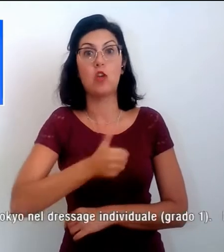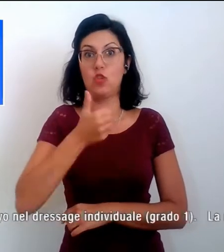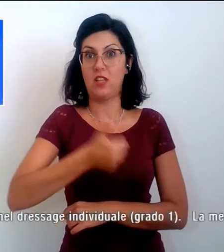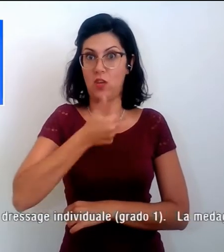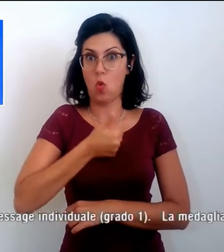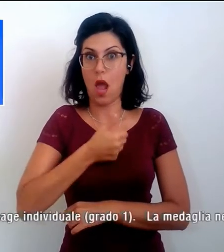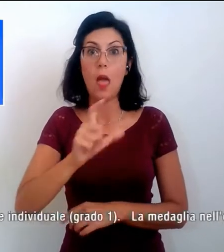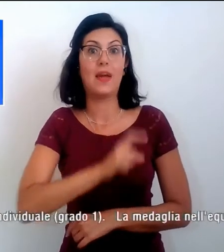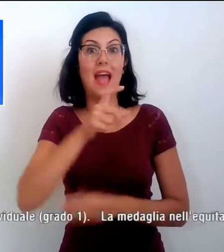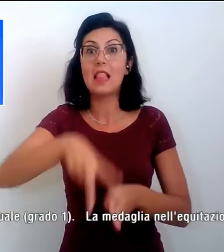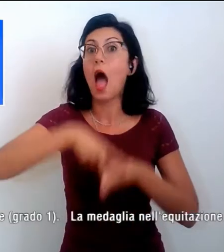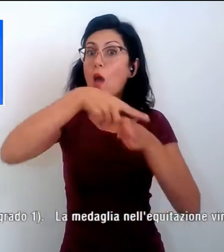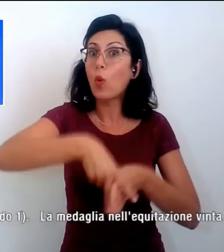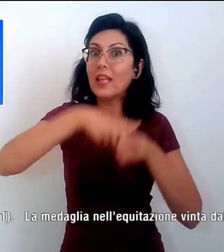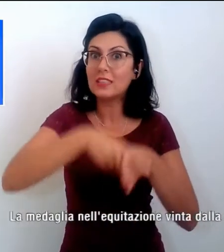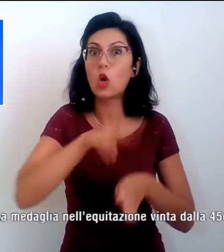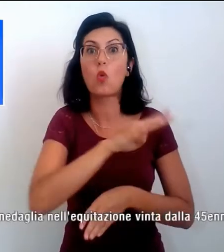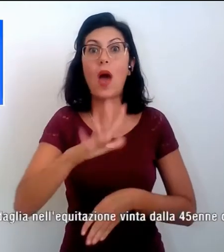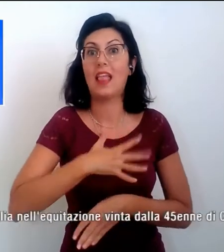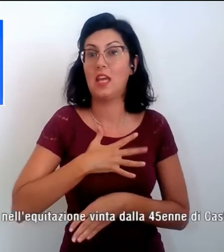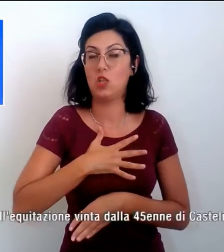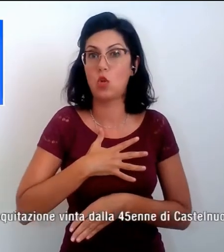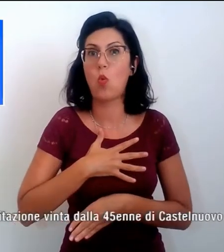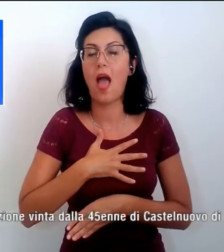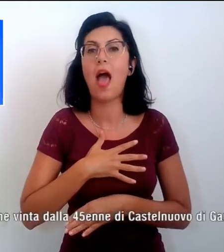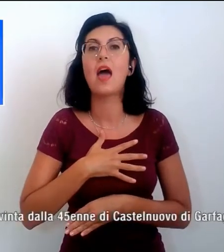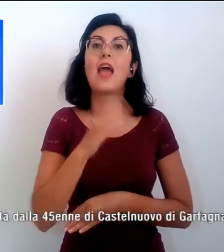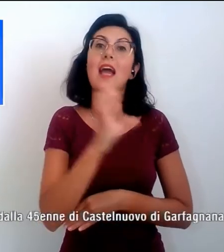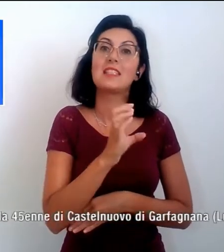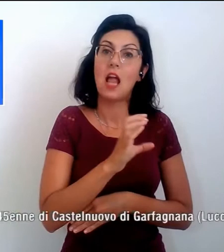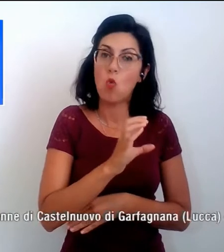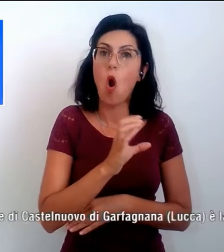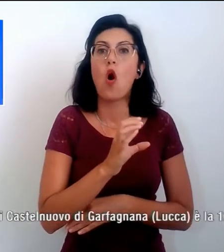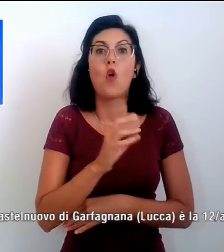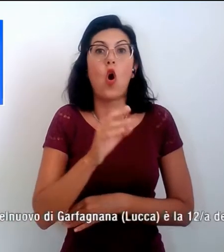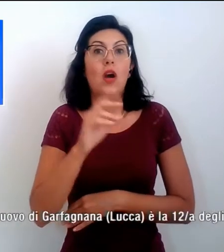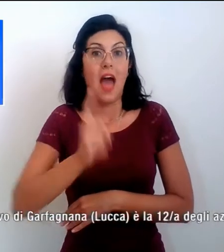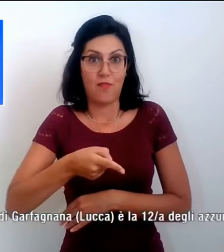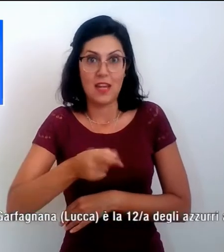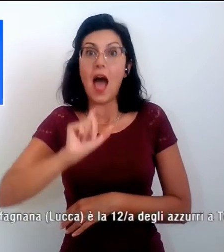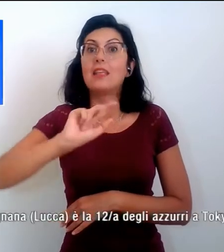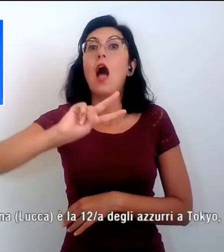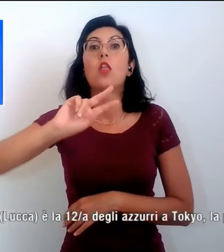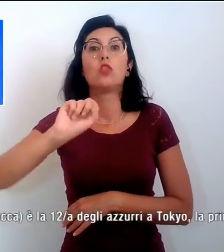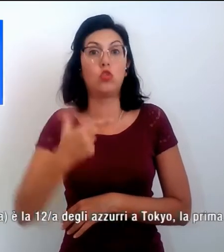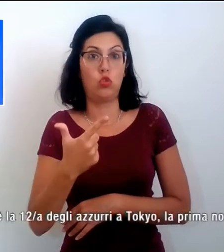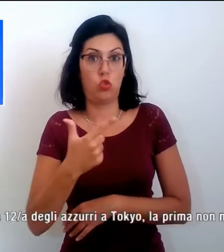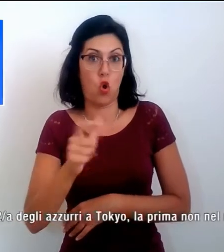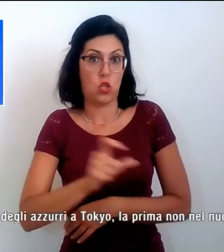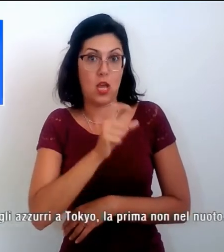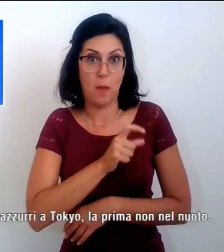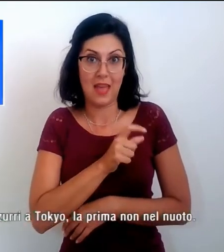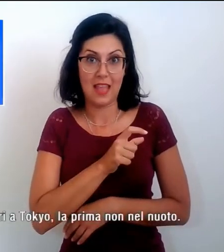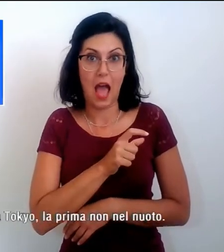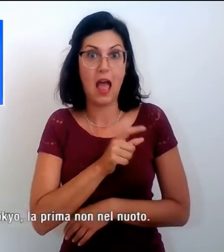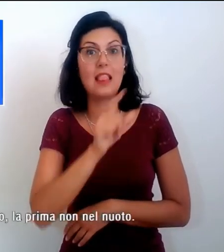'equitazione vinta dalla 45enne di Quastelnuovo di Garfagnana è la dodicesima degli Azzurri a Tokyo, la